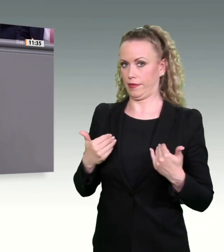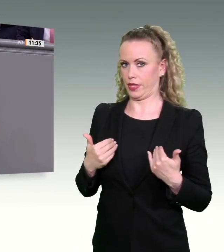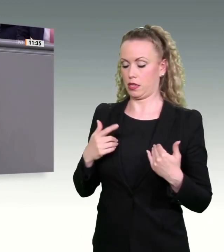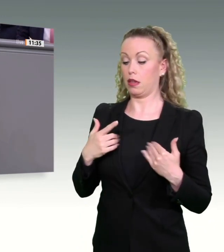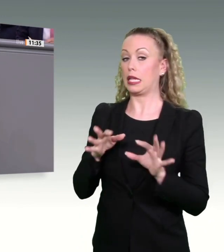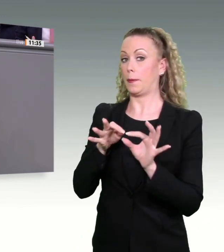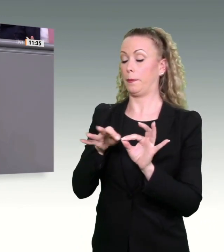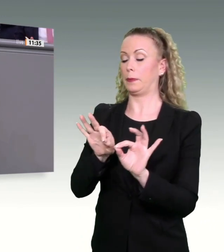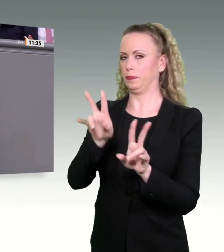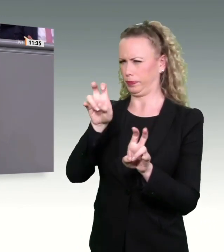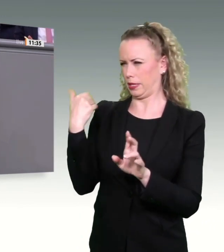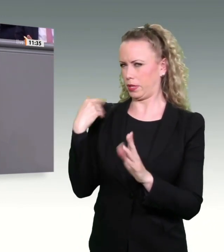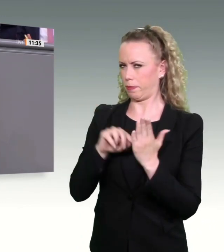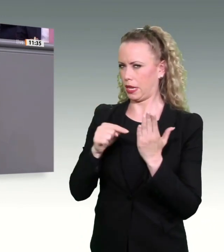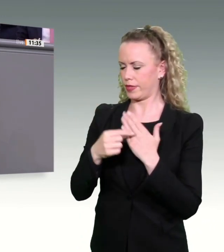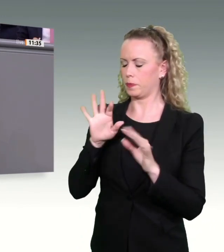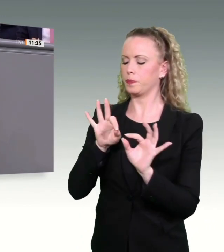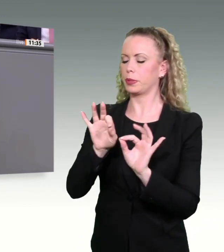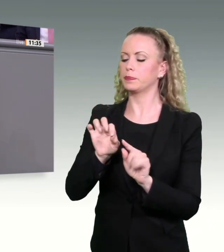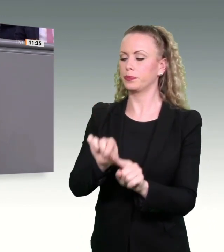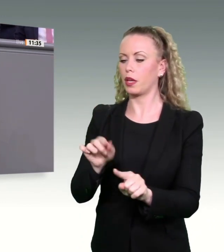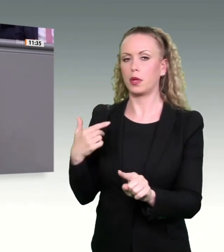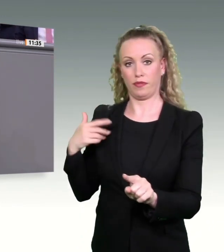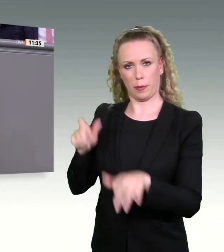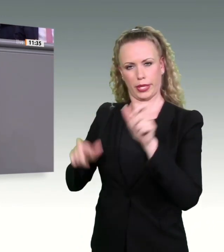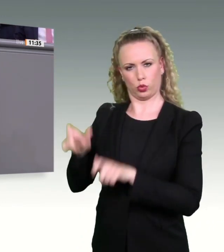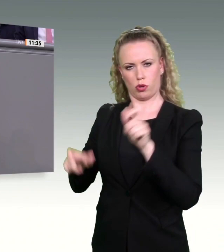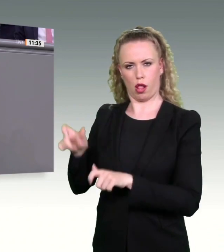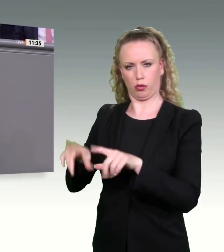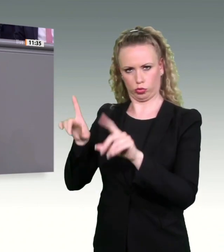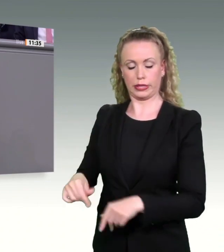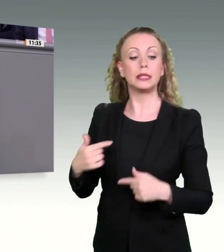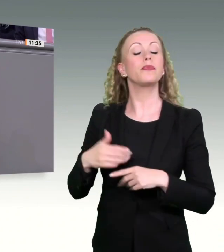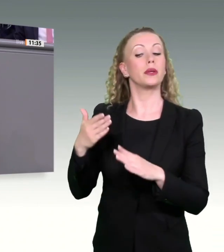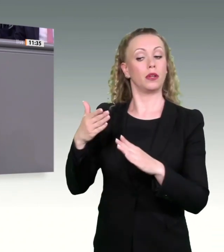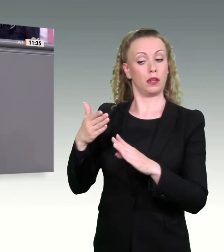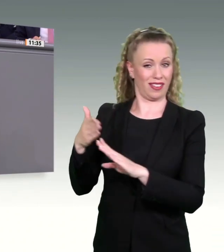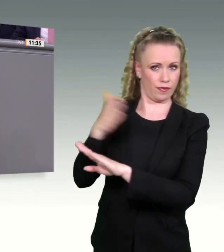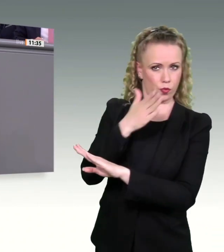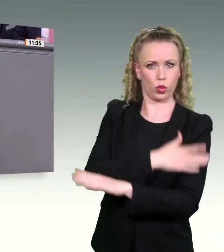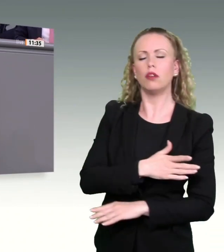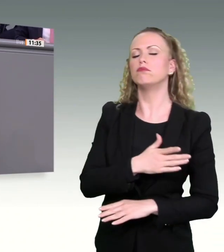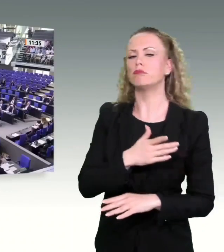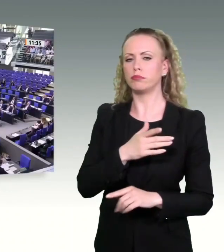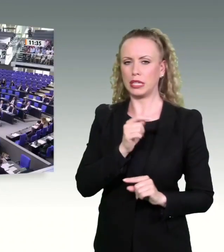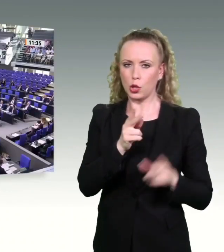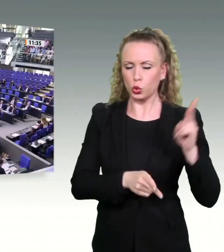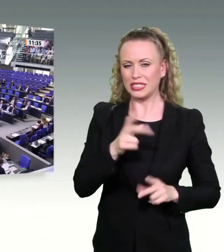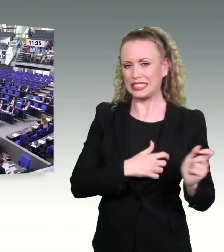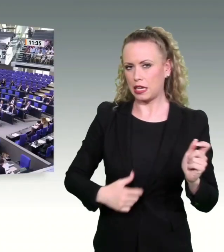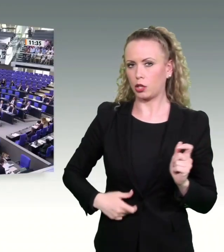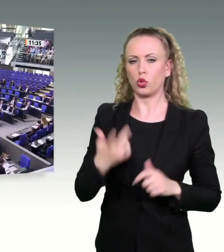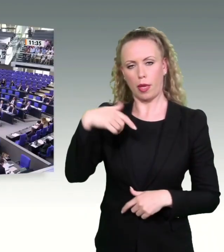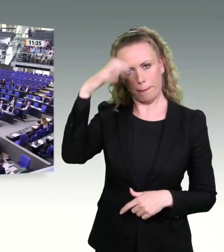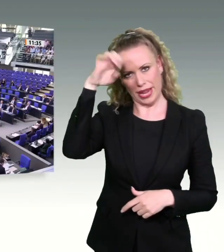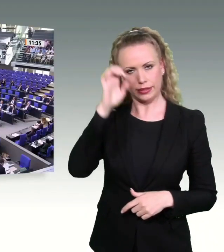wissen, war ich, bevor ich im Deutschen Bundestag war, Justizsenator des Landes Berlin, folgend einer Rot-Rot-Regierung, die